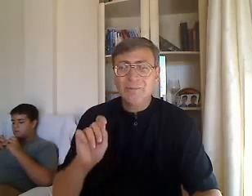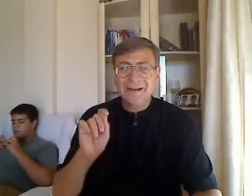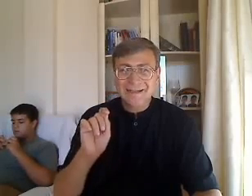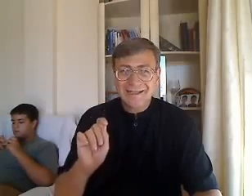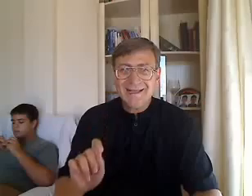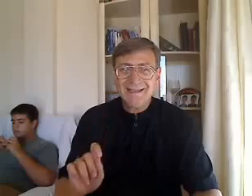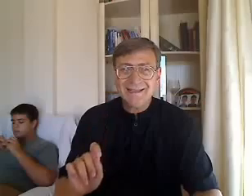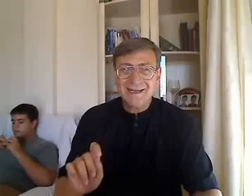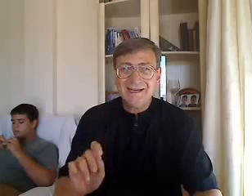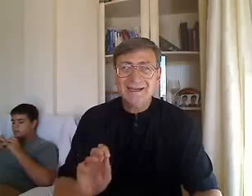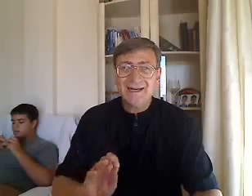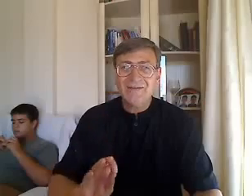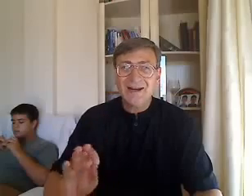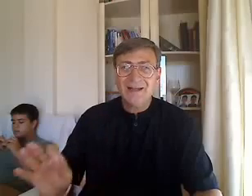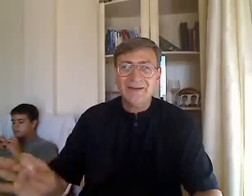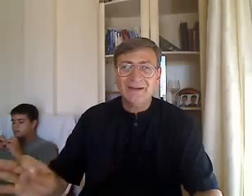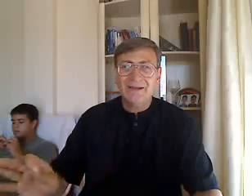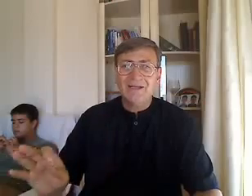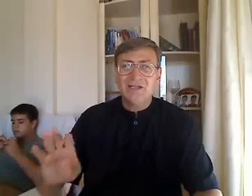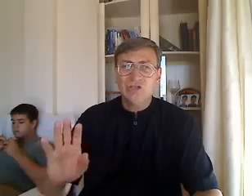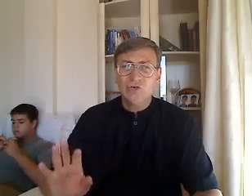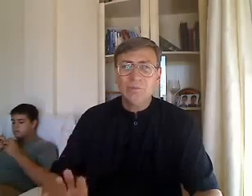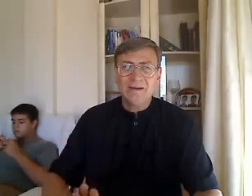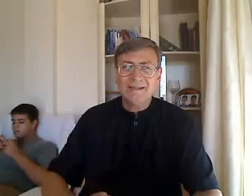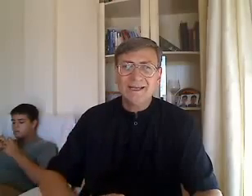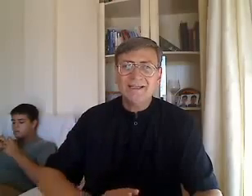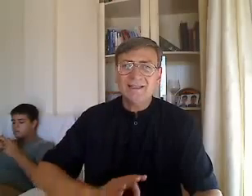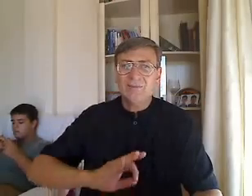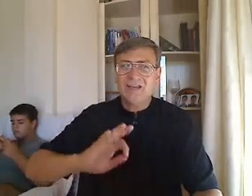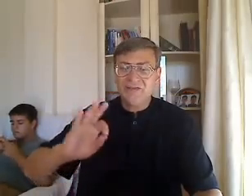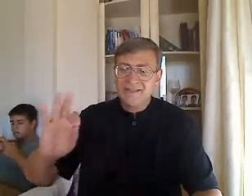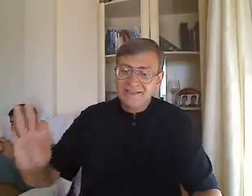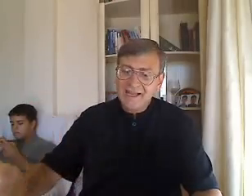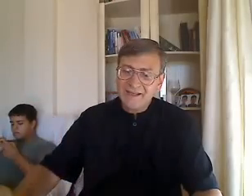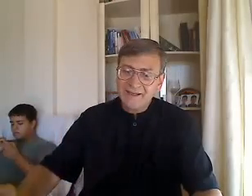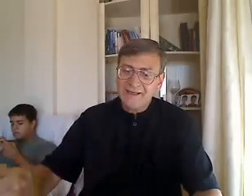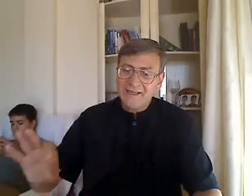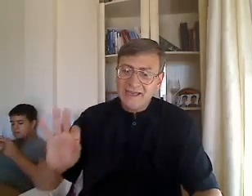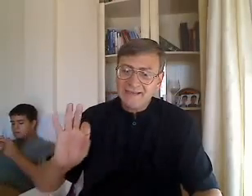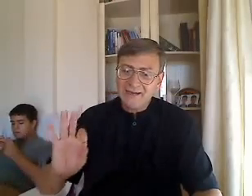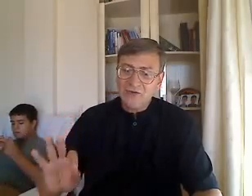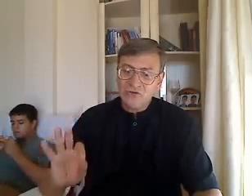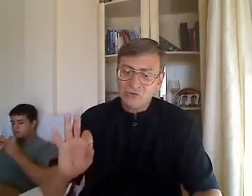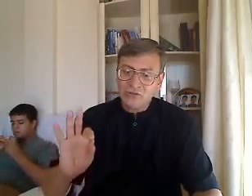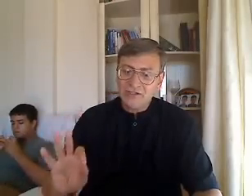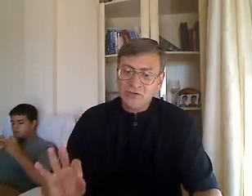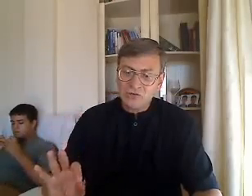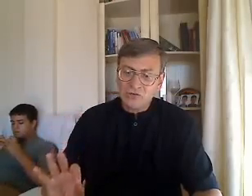presencia revelada. Su presencia manifestada es el rostro de Dios.